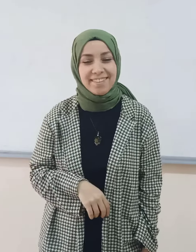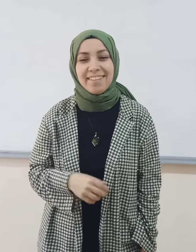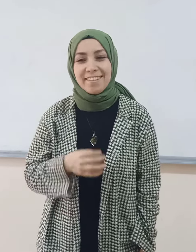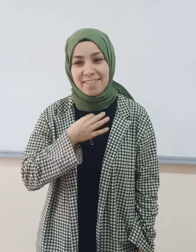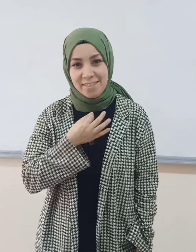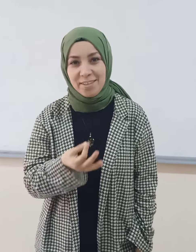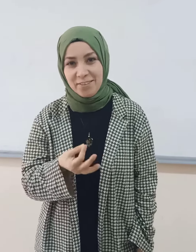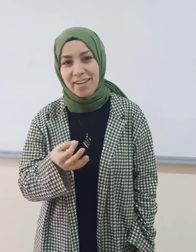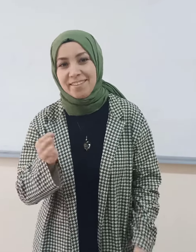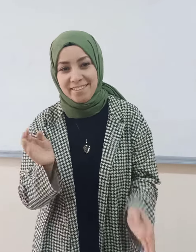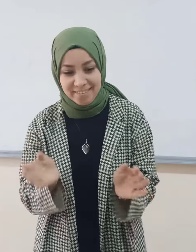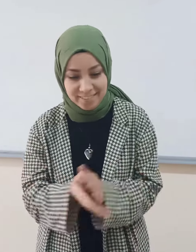Teşekkürler.